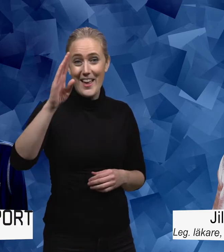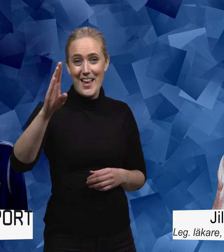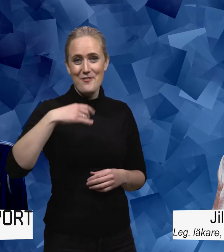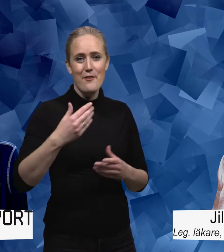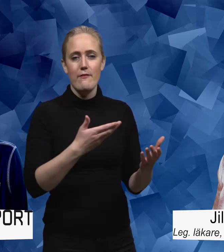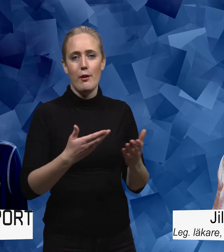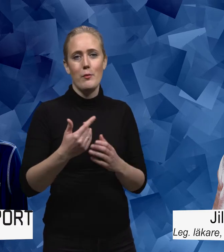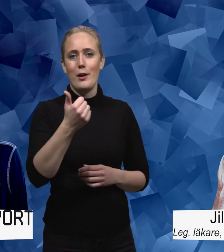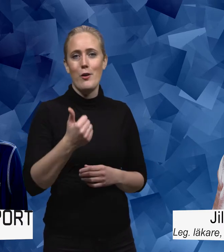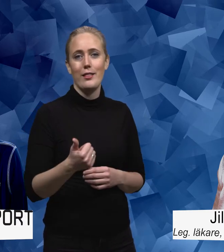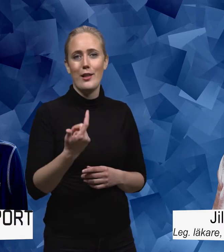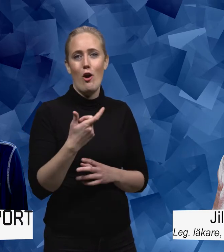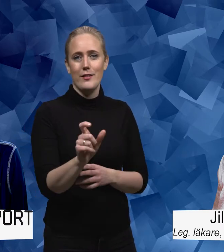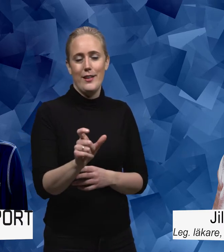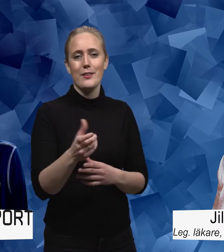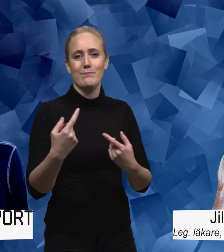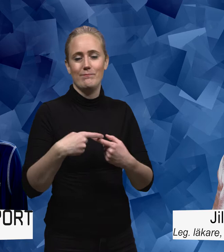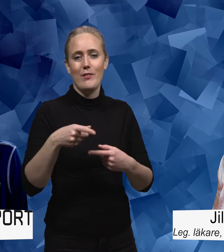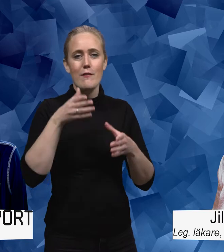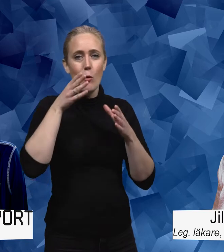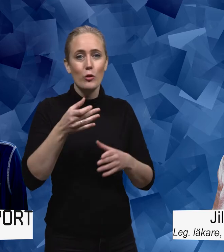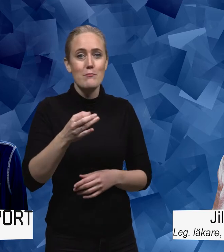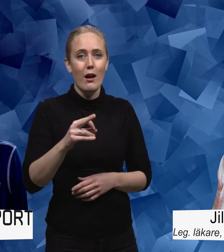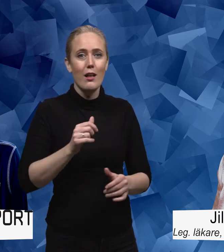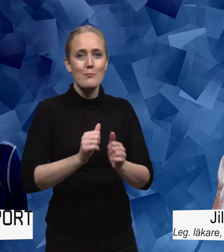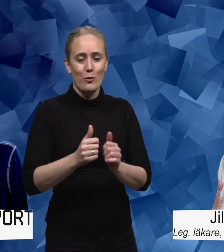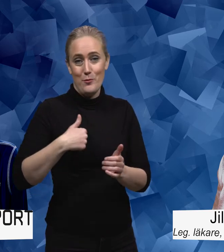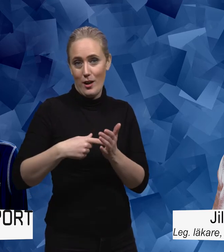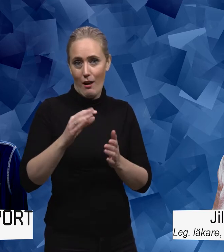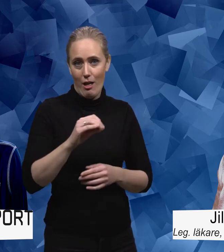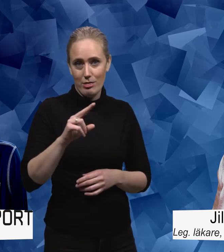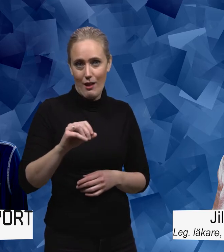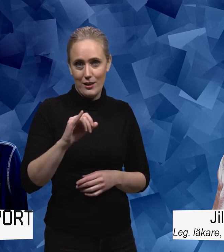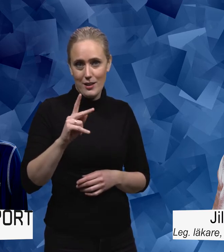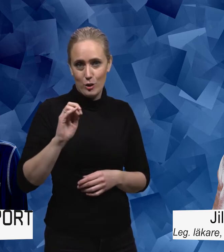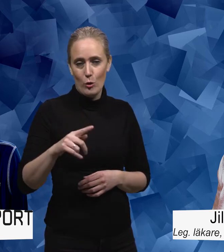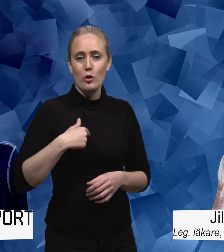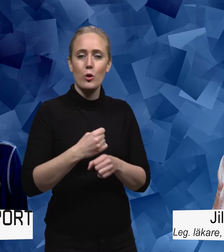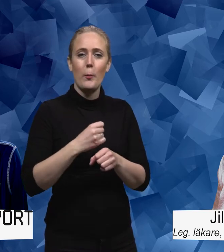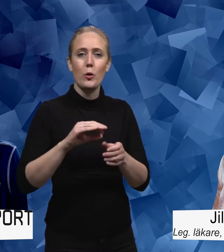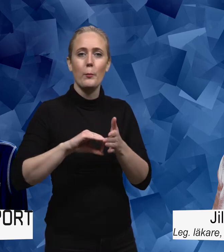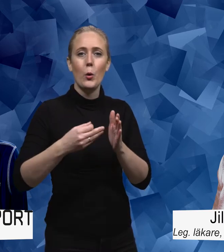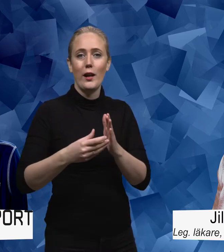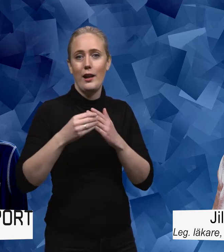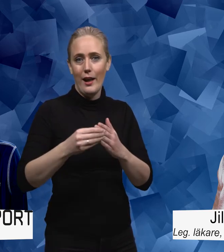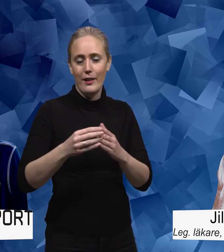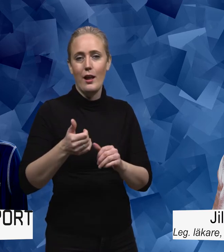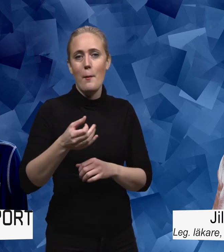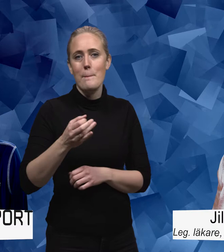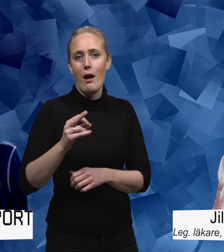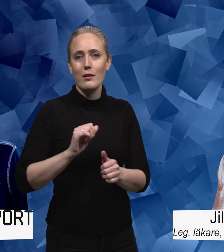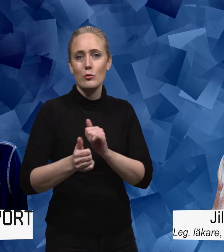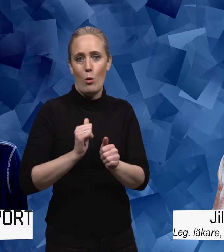Hej! Välkomna till det sjätte avsnittet av Fokus Parasport. Jag heter Hanna Isaksson och arbetar som projektledare på Parasport Sverige.